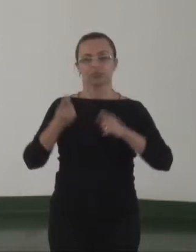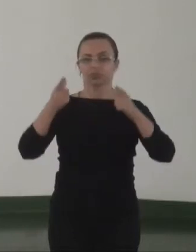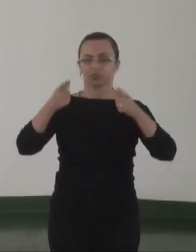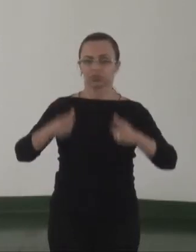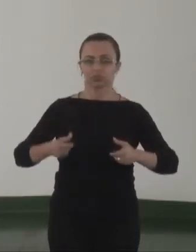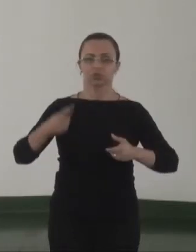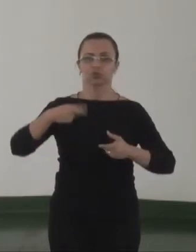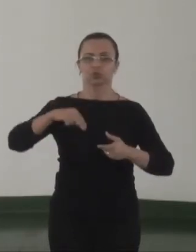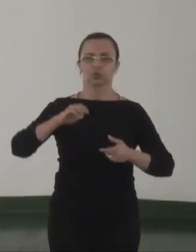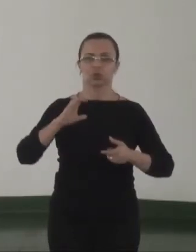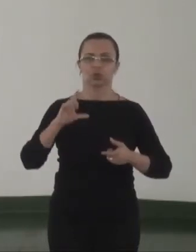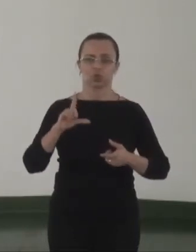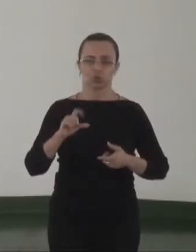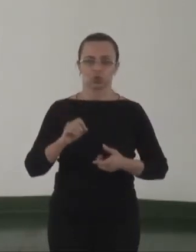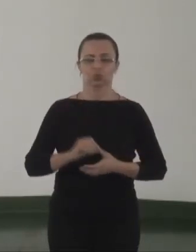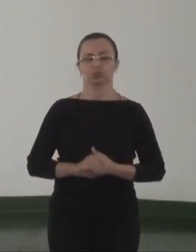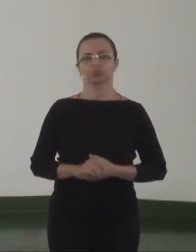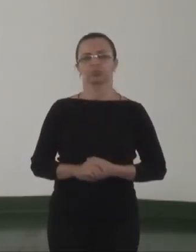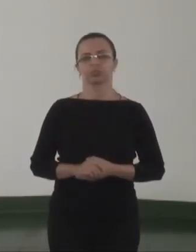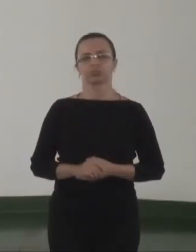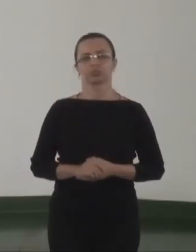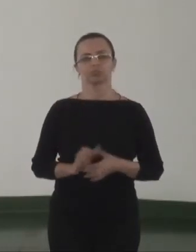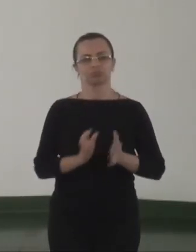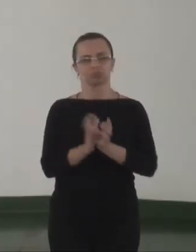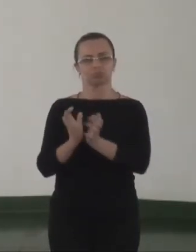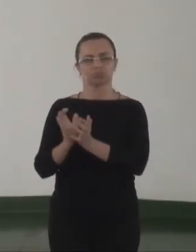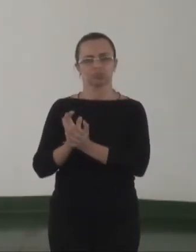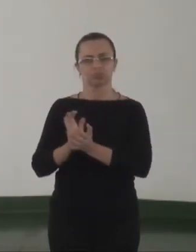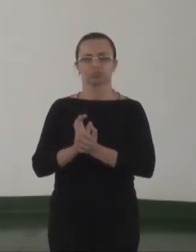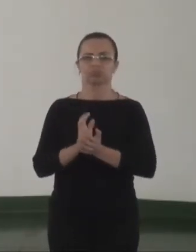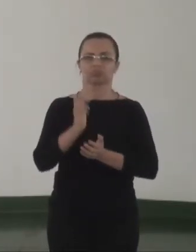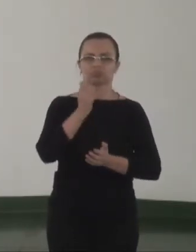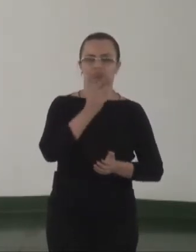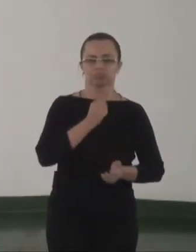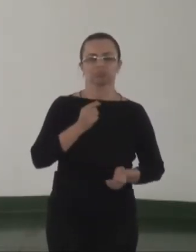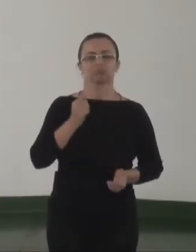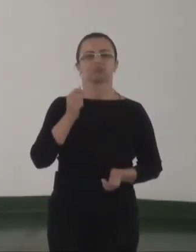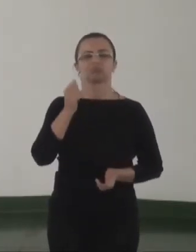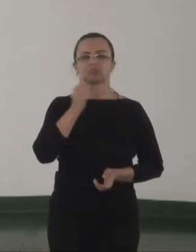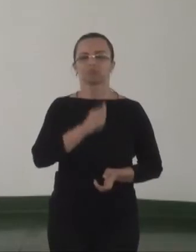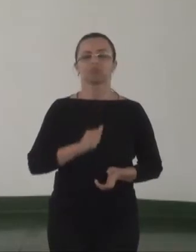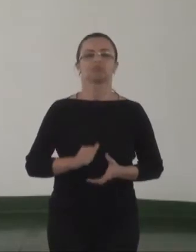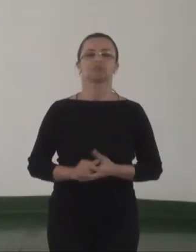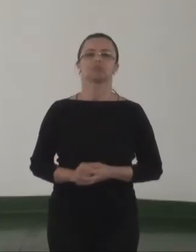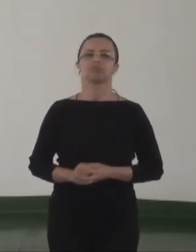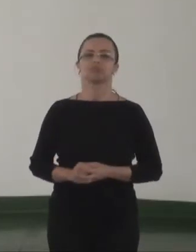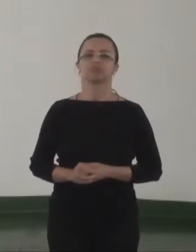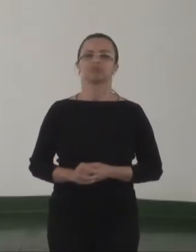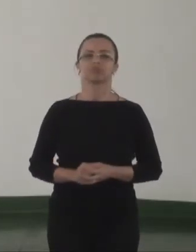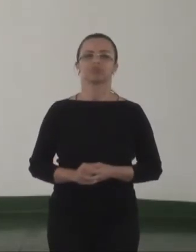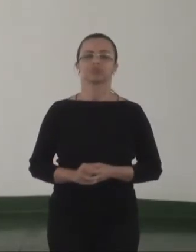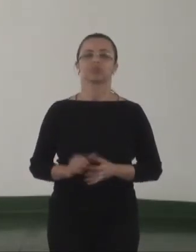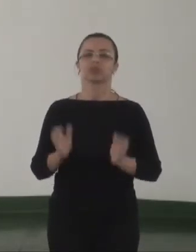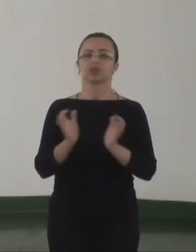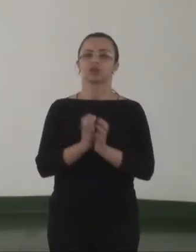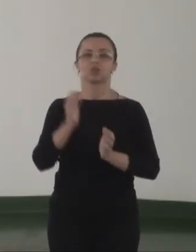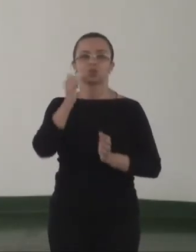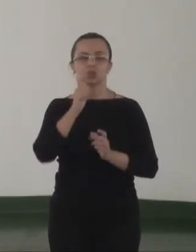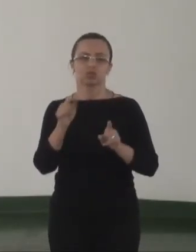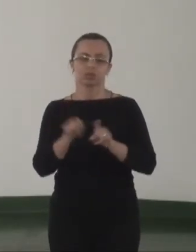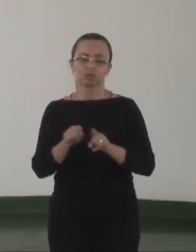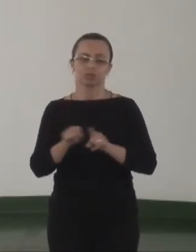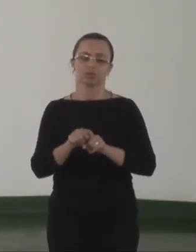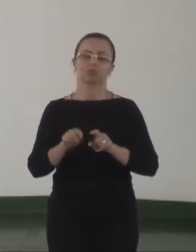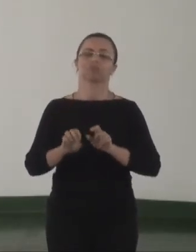núcleos, de grupos de gênero dos Ministérios Públicos, com as mulheres LGBT. Por que